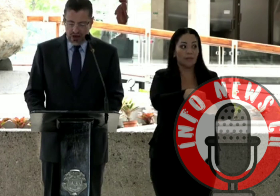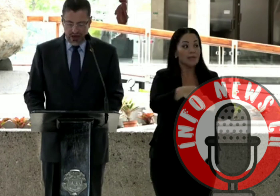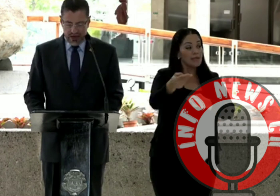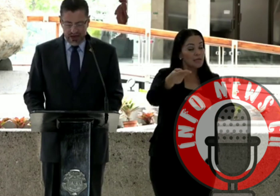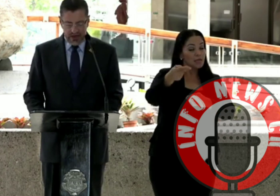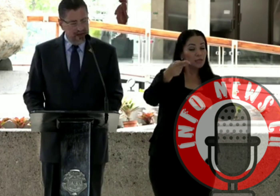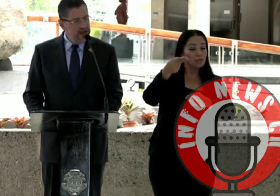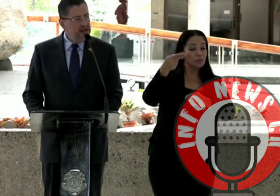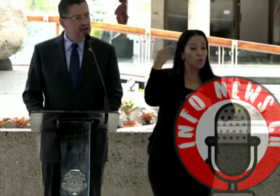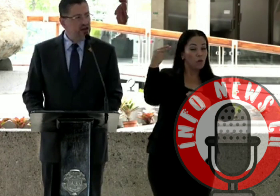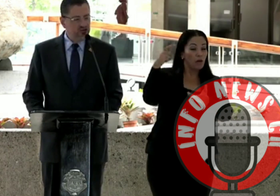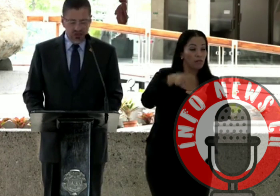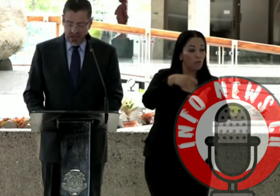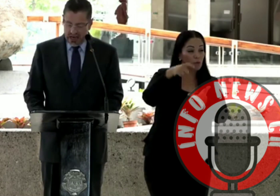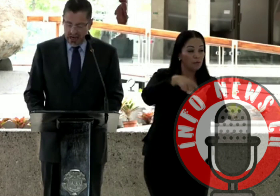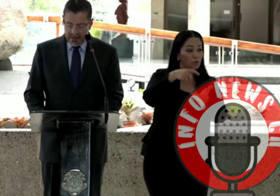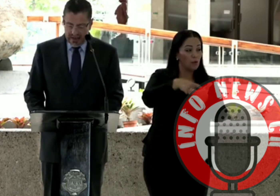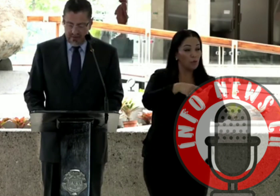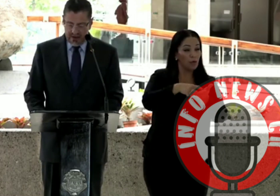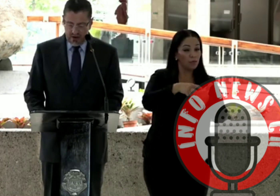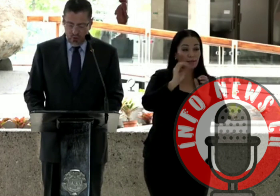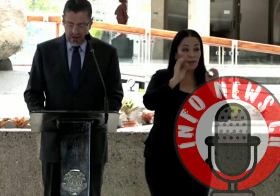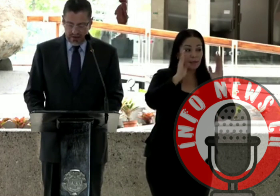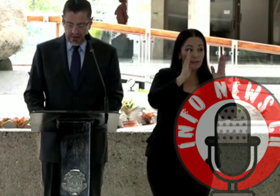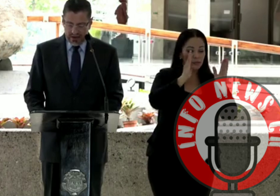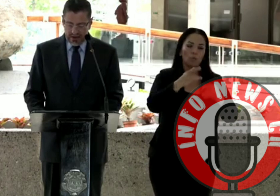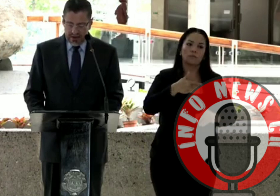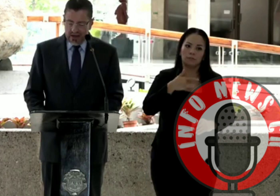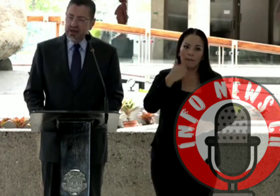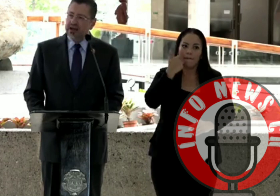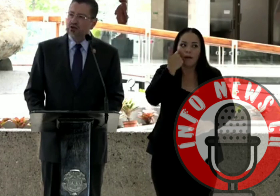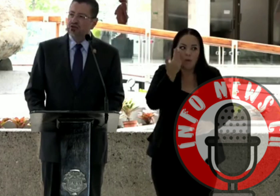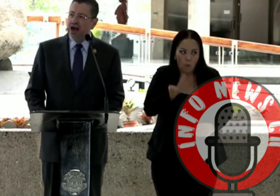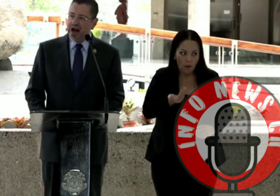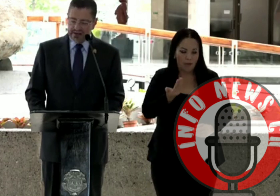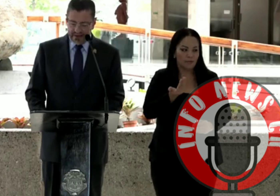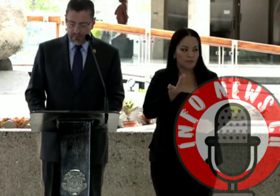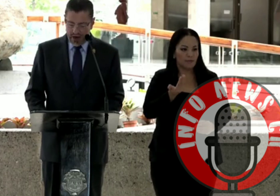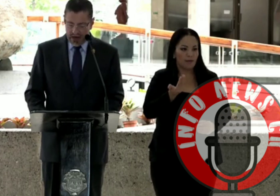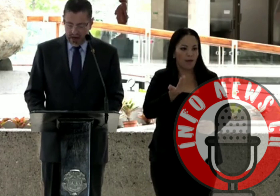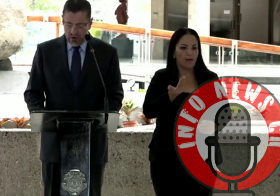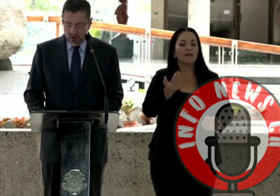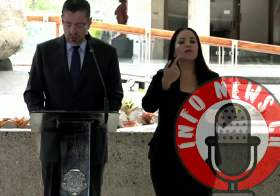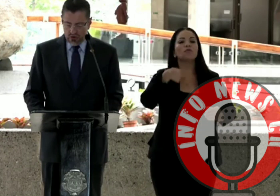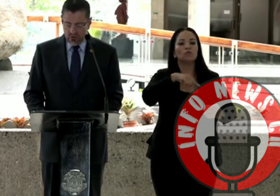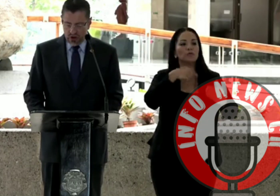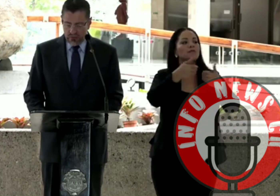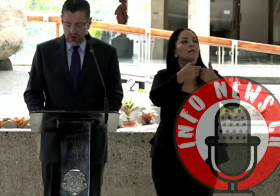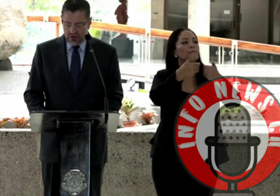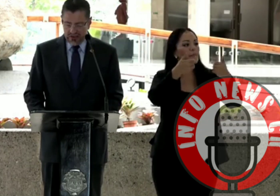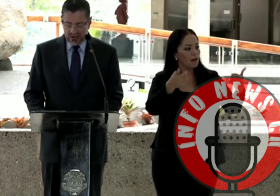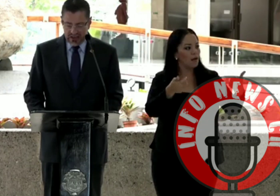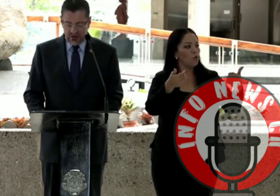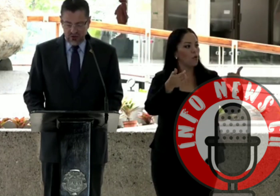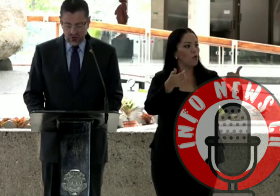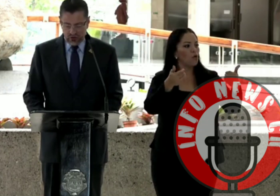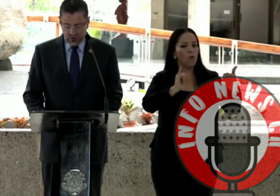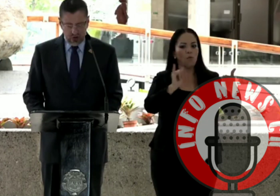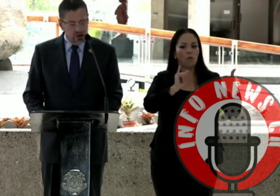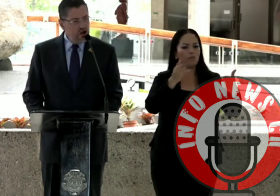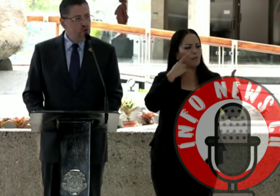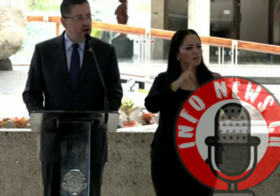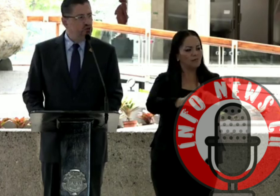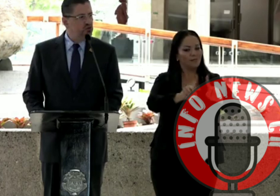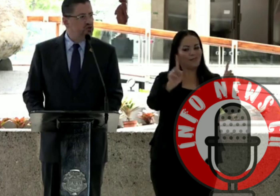histórica que nos llena de vergüenza y que nos ha separado como si fuéramos distintos,